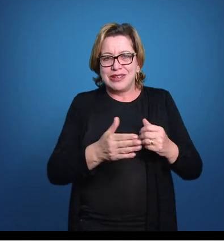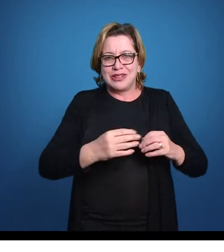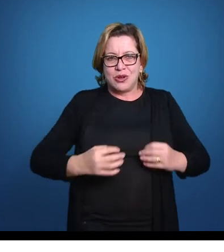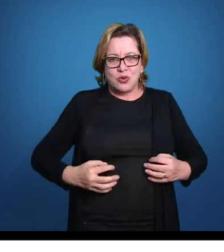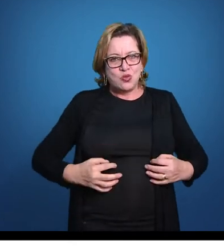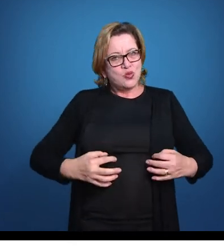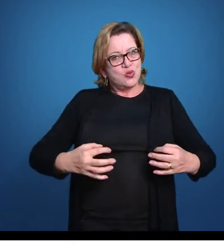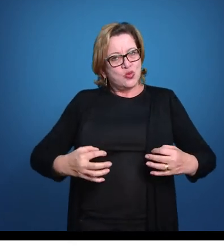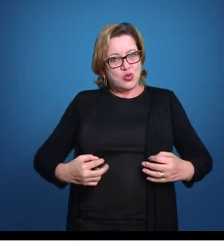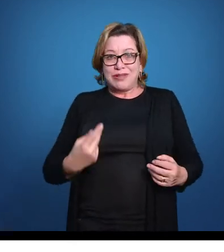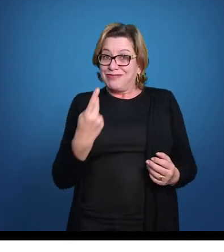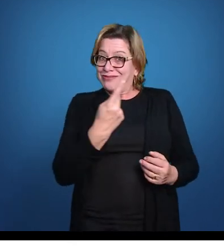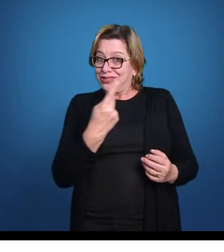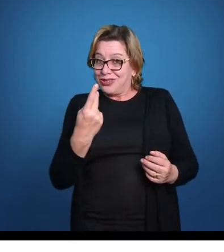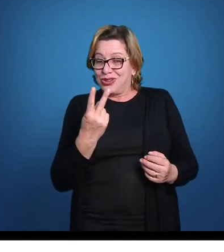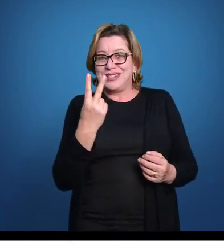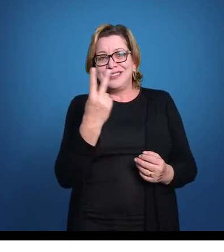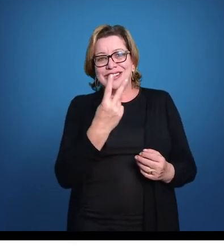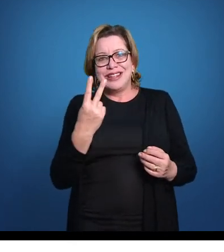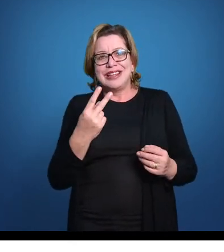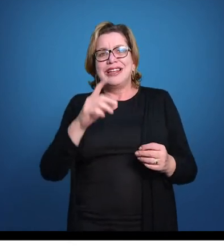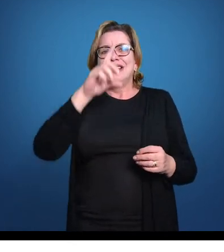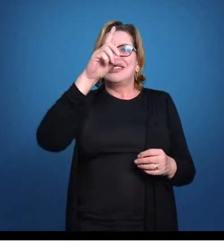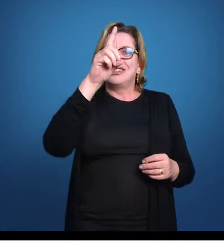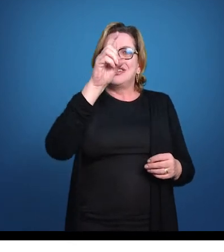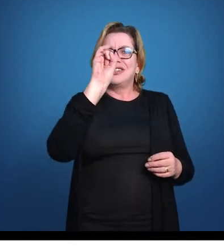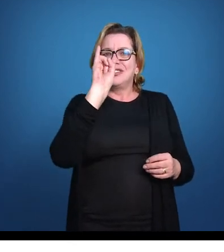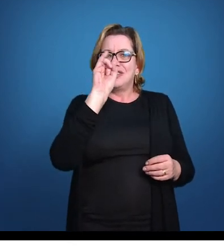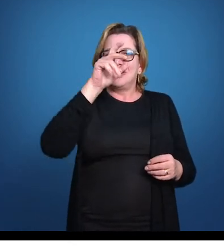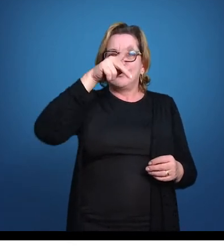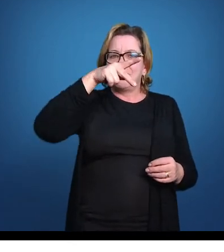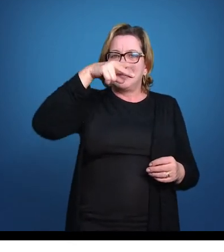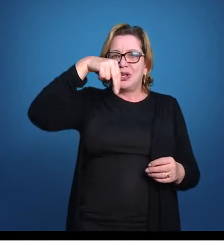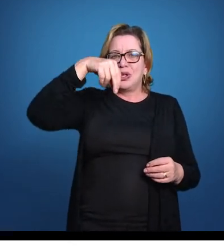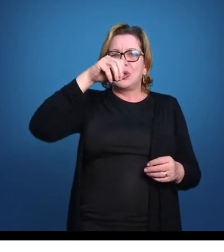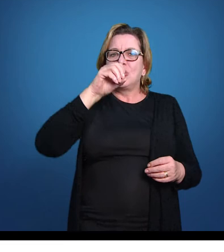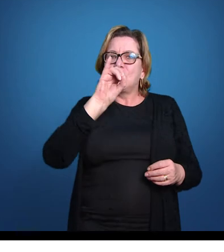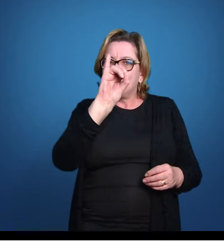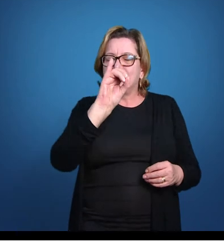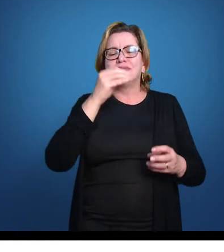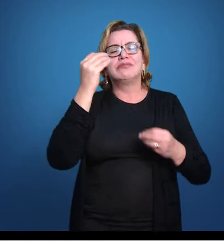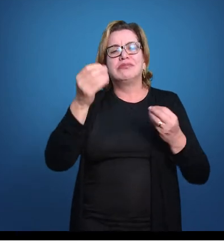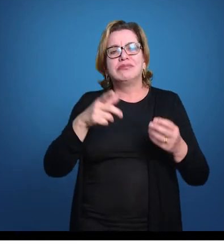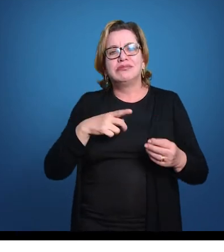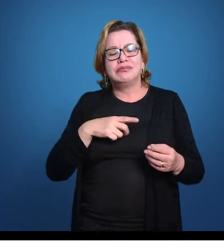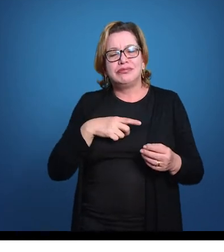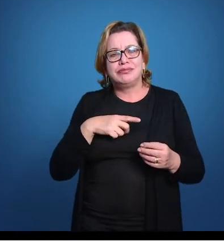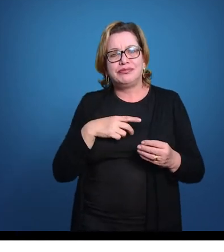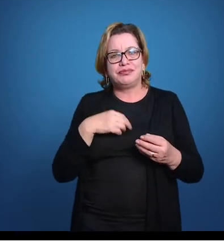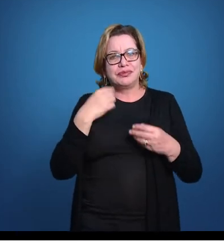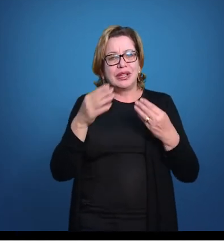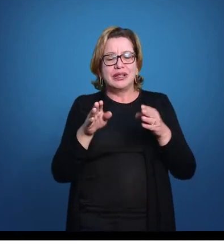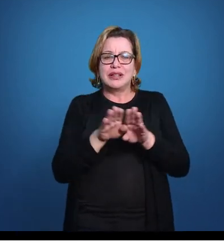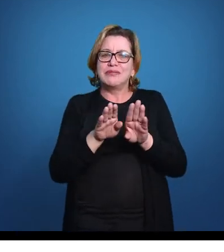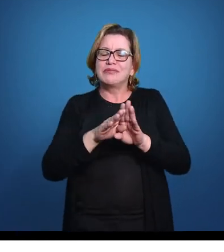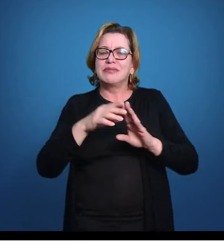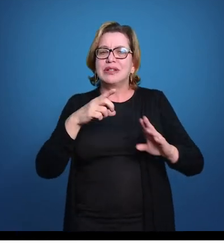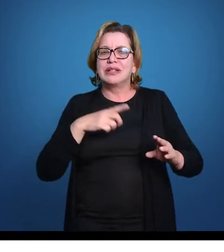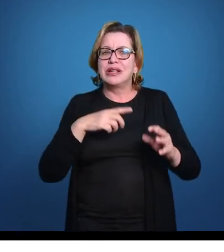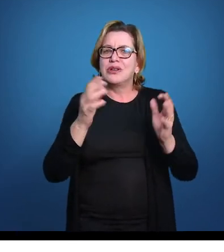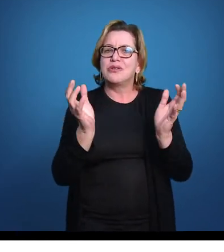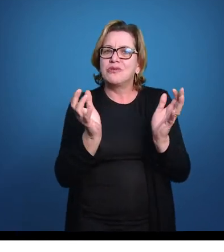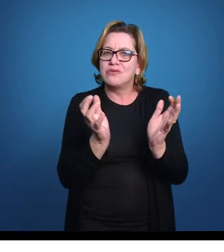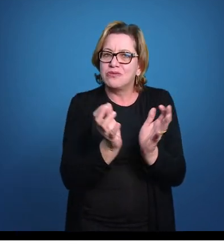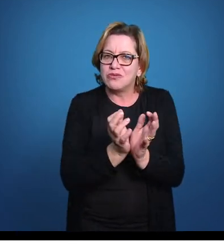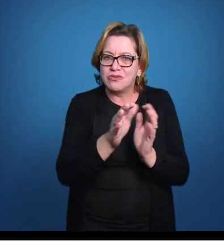aí com dois pulmões, o grupo dipnói, que é o grupo irmão aí dos tetrápodos, dos vertebrados terrestres, e também é o